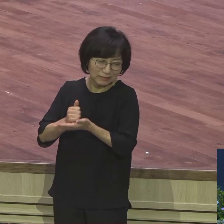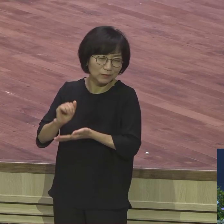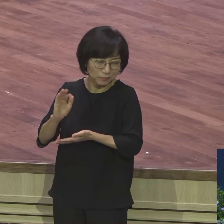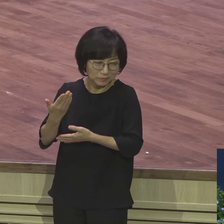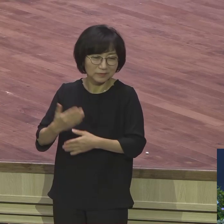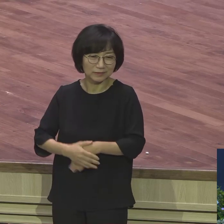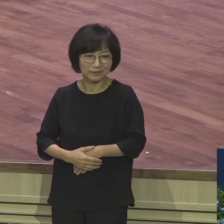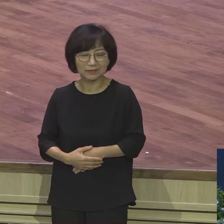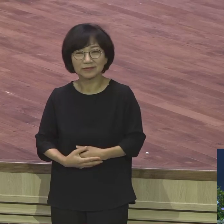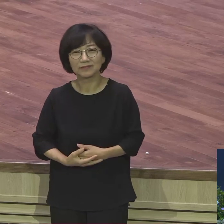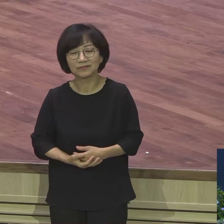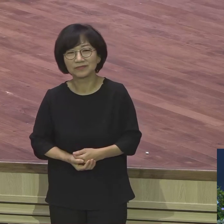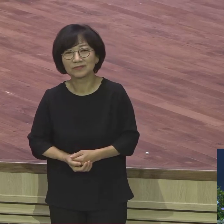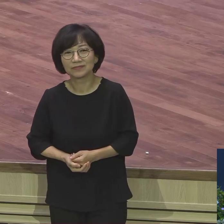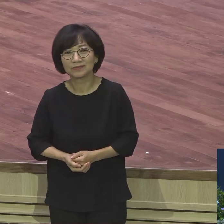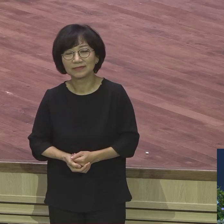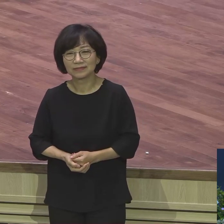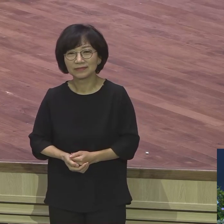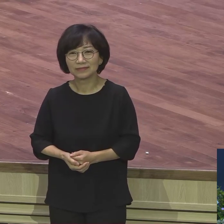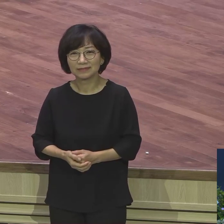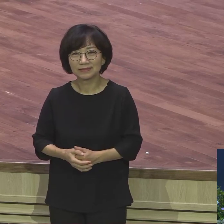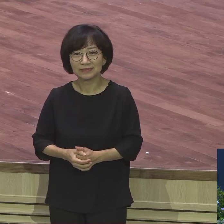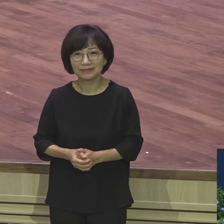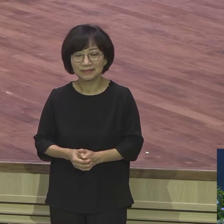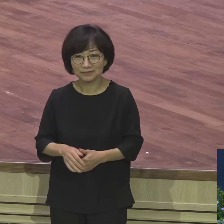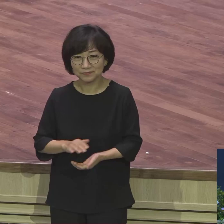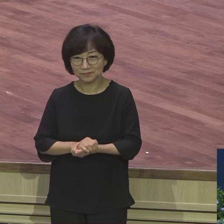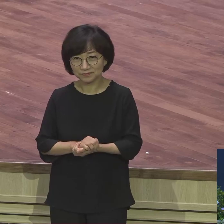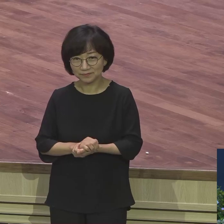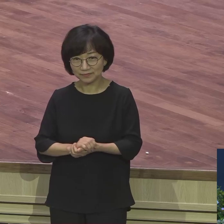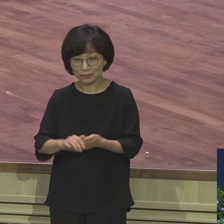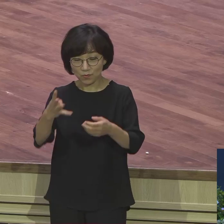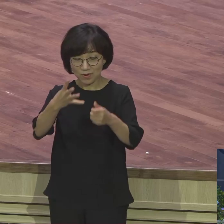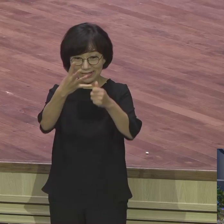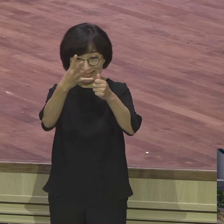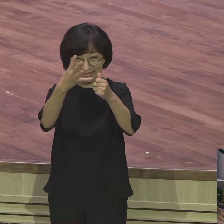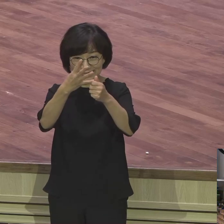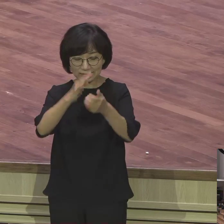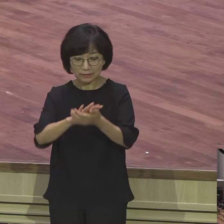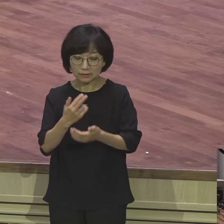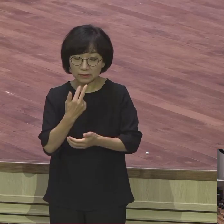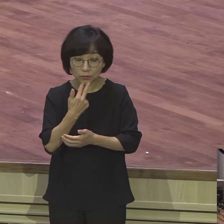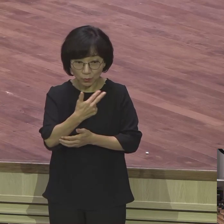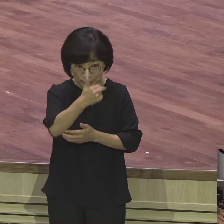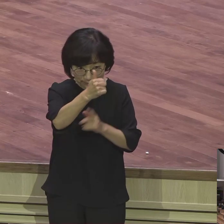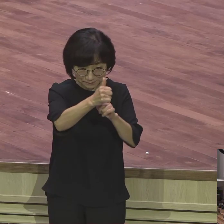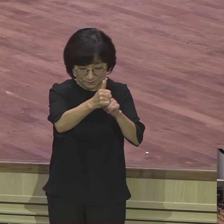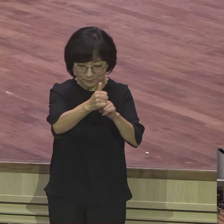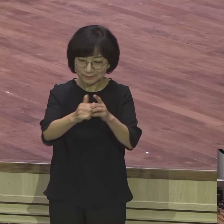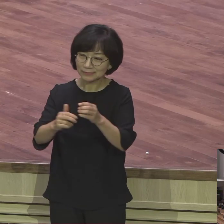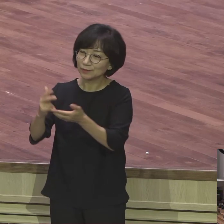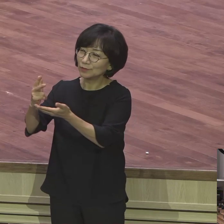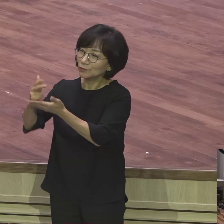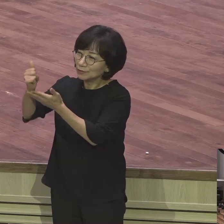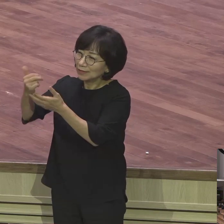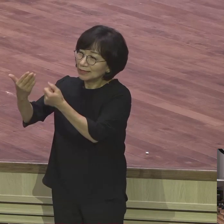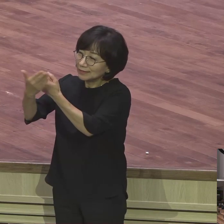이게 제대로 된 신학생활이에요 자 사지를 보세요 요셉이 그의 주인에게 은혜를 입어 섬김에 그가